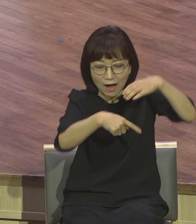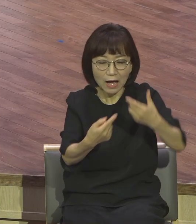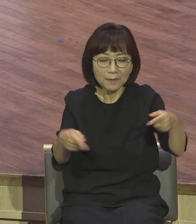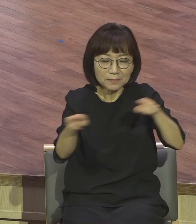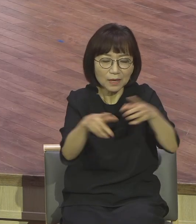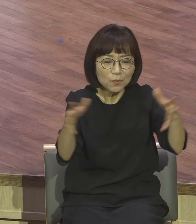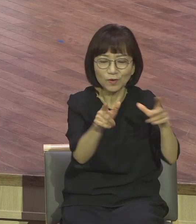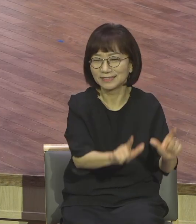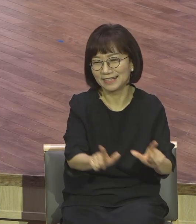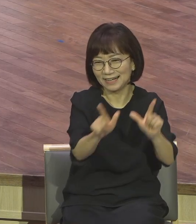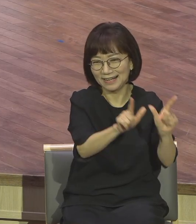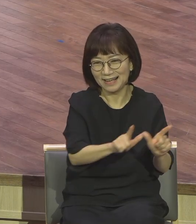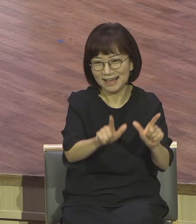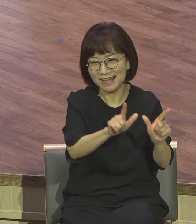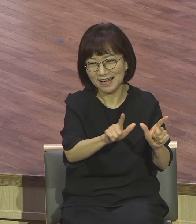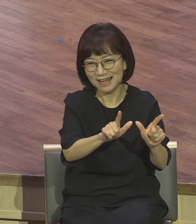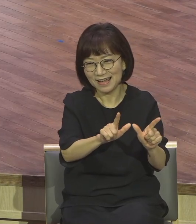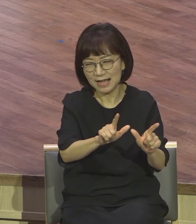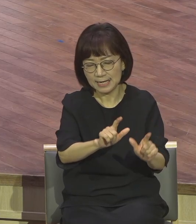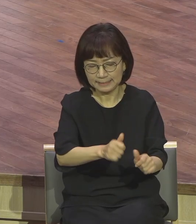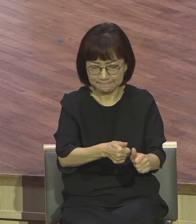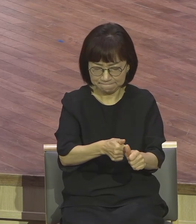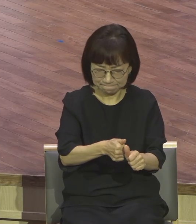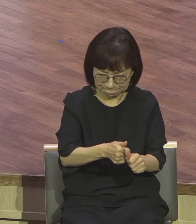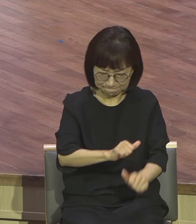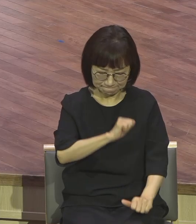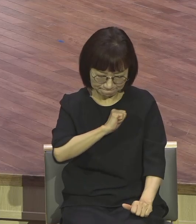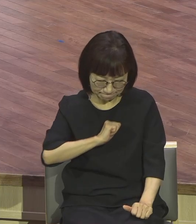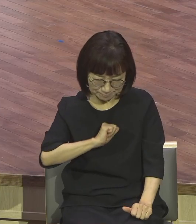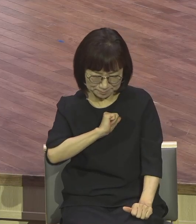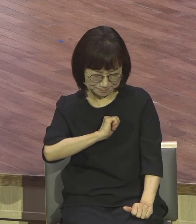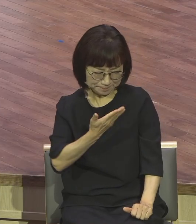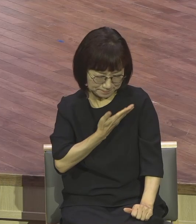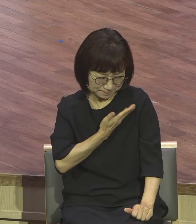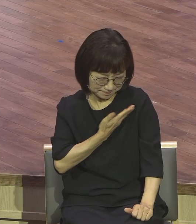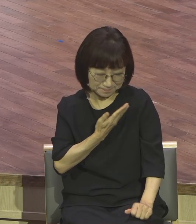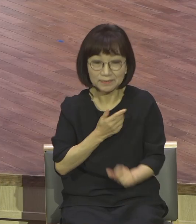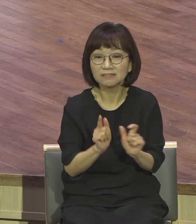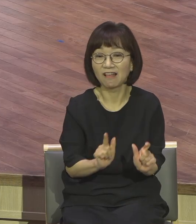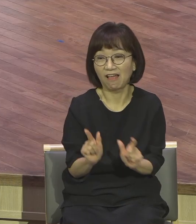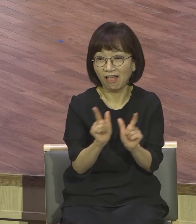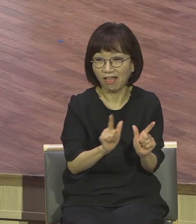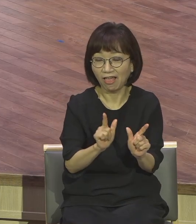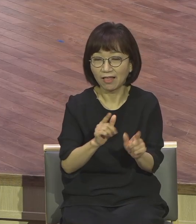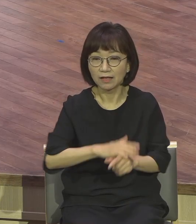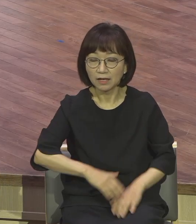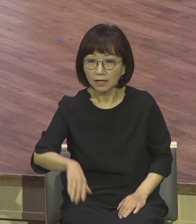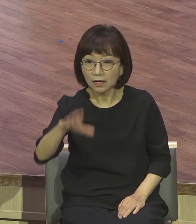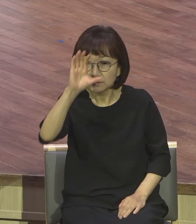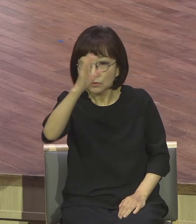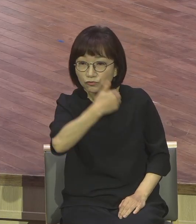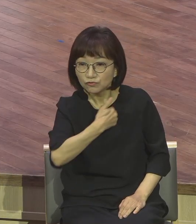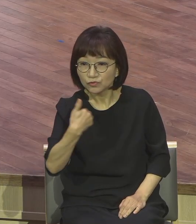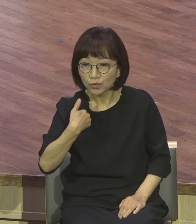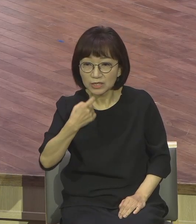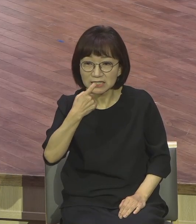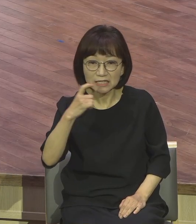극기와 검력 생활을 그렇게 하면서 수도원 방식의 삶을 이들은 살았습니다.